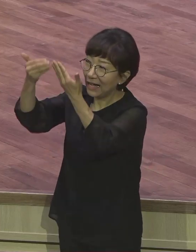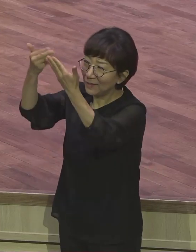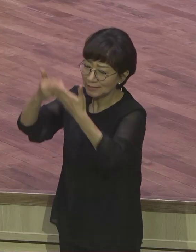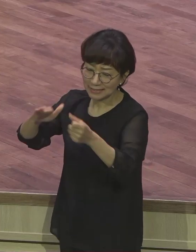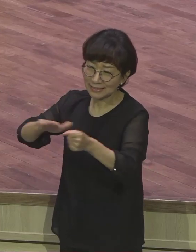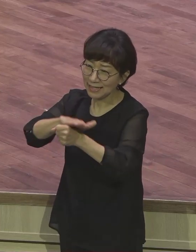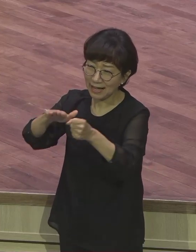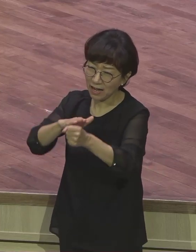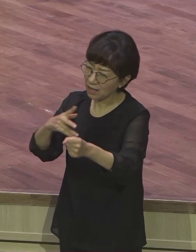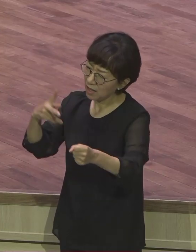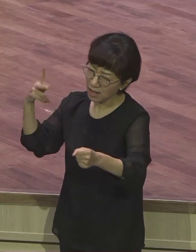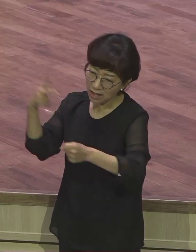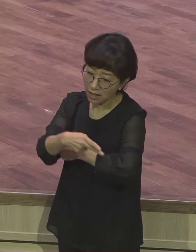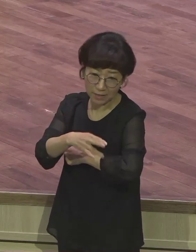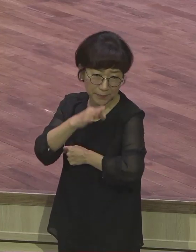충만하게 내가 주었다.